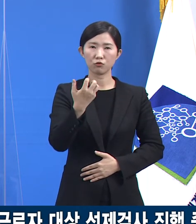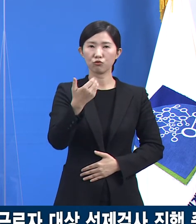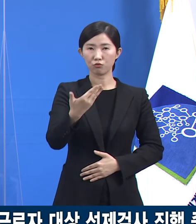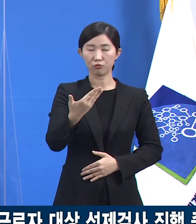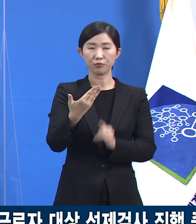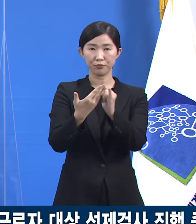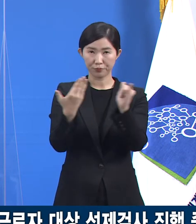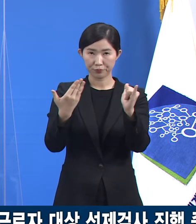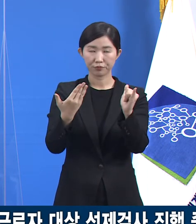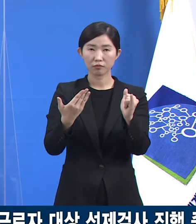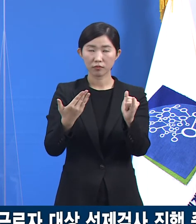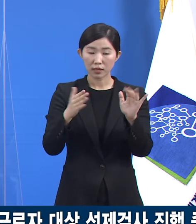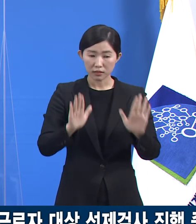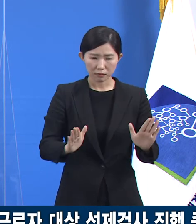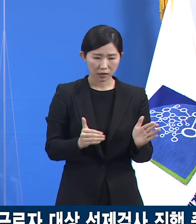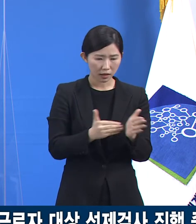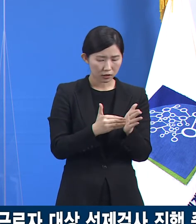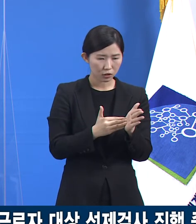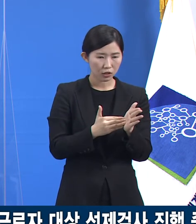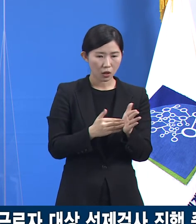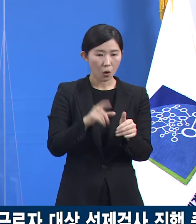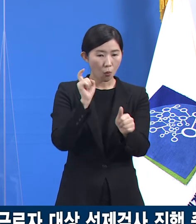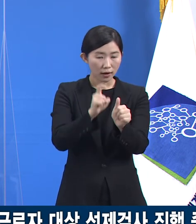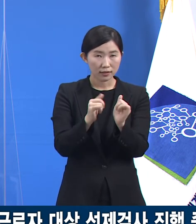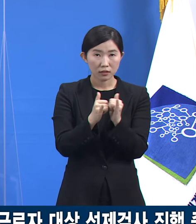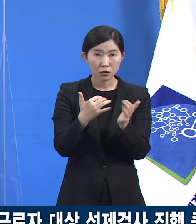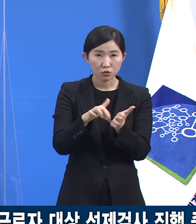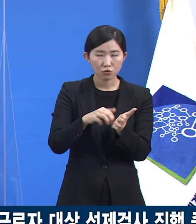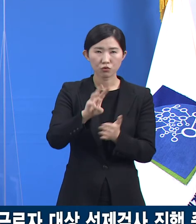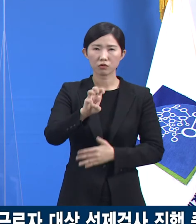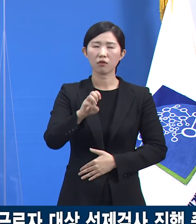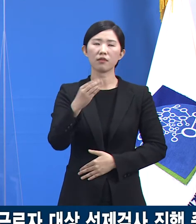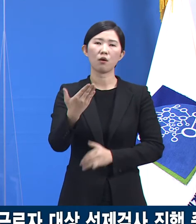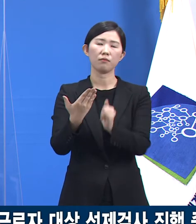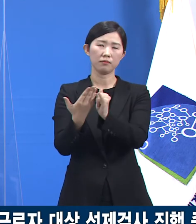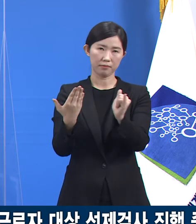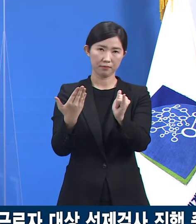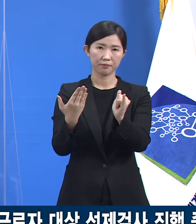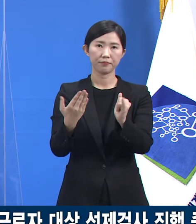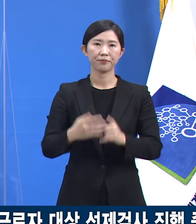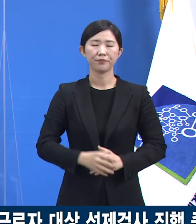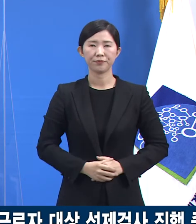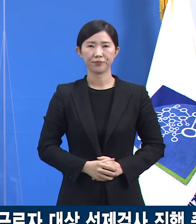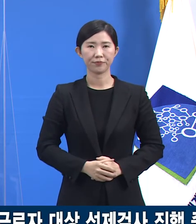그 중 현재까지 39명이 양성 결과를 판정받았습니다.